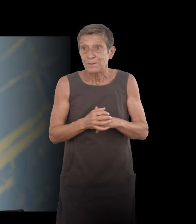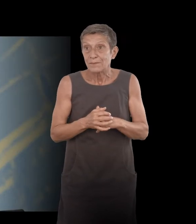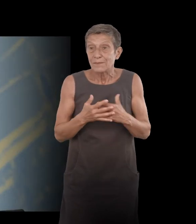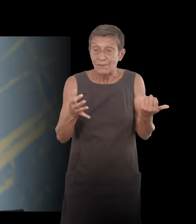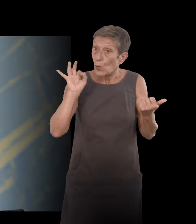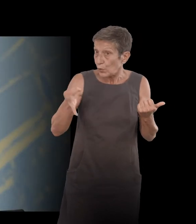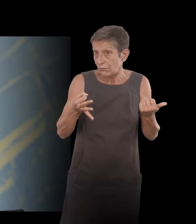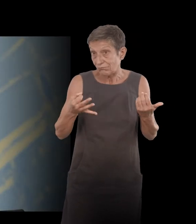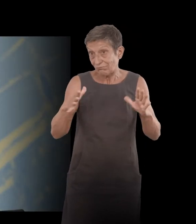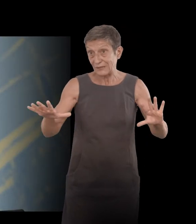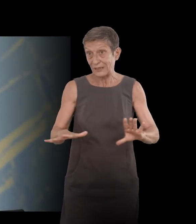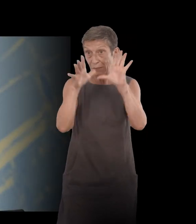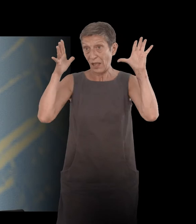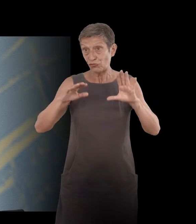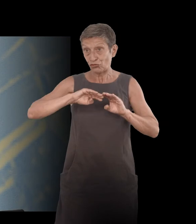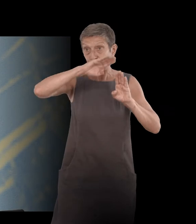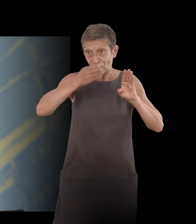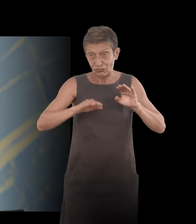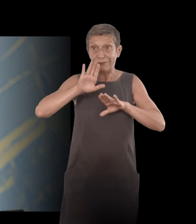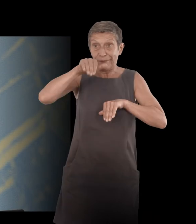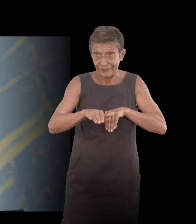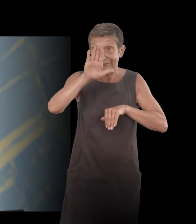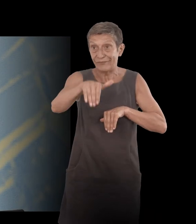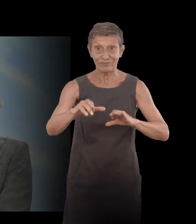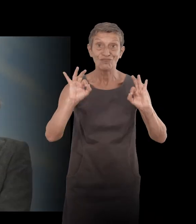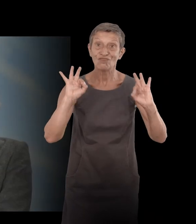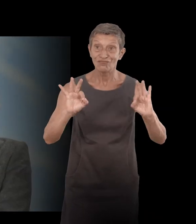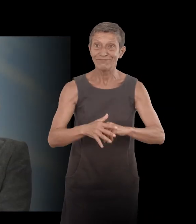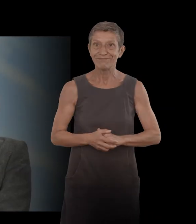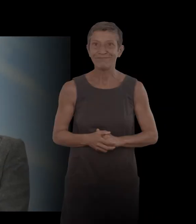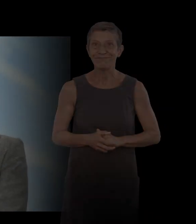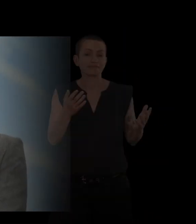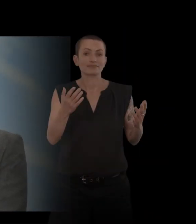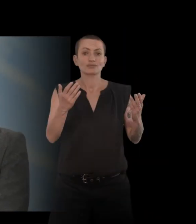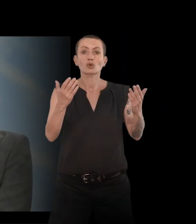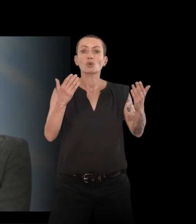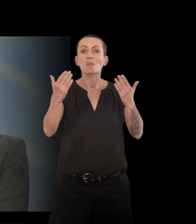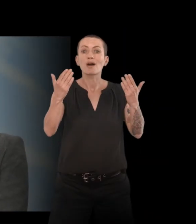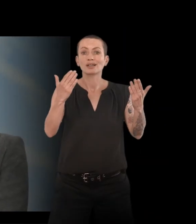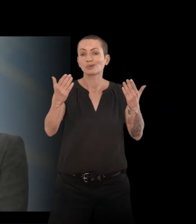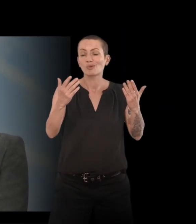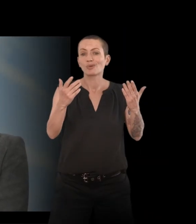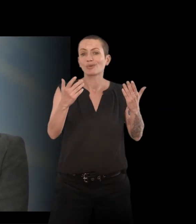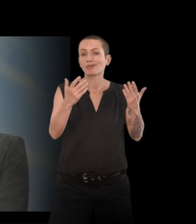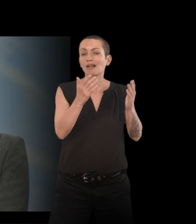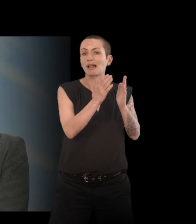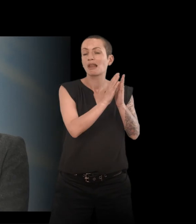dentier, ça dit bien les choses. Oui, il y a cette espèce de comparaison qu'on retrouve dans des livres sur la maladie, de